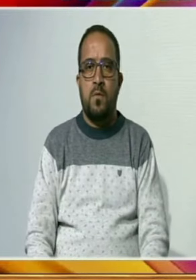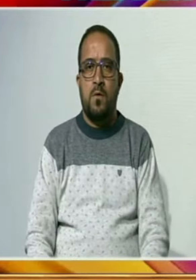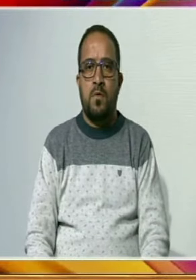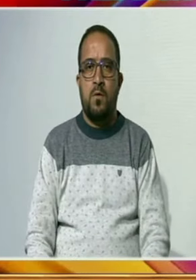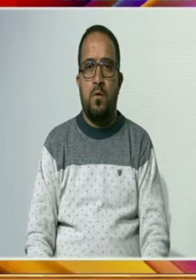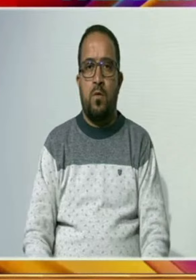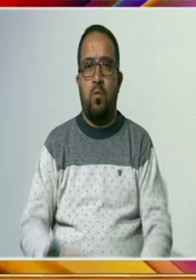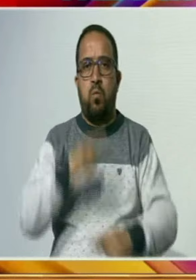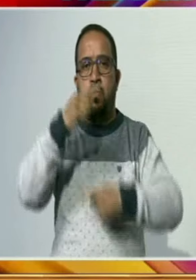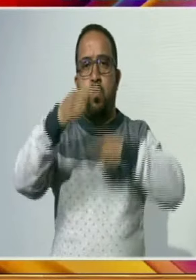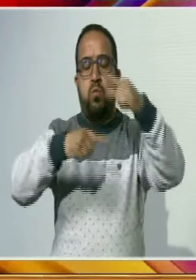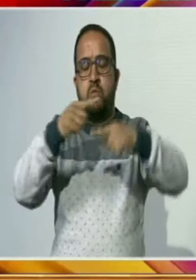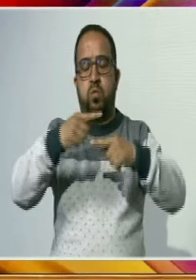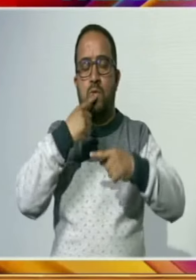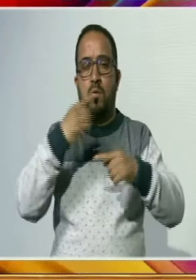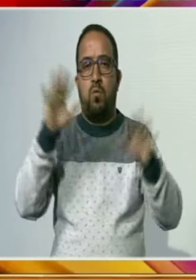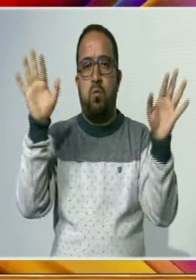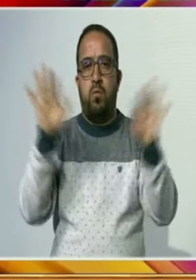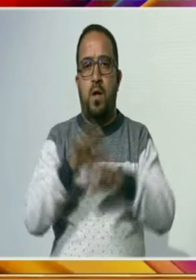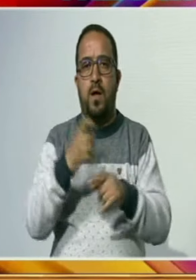پسیان گر آنے کا خطرہ